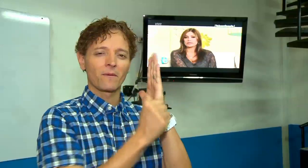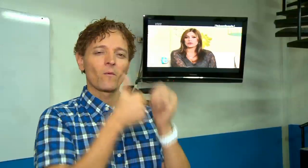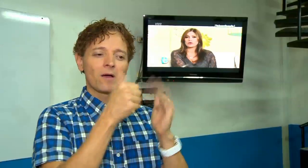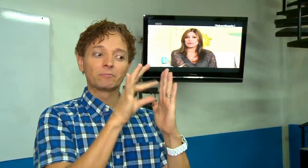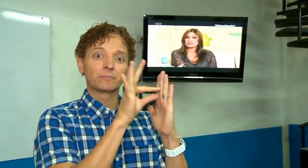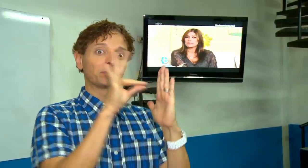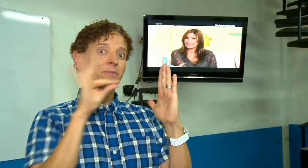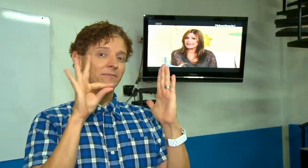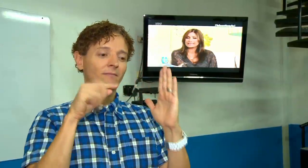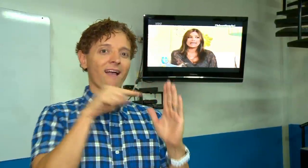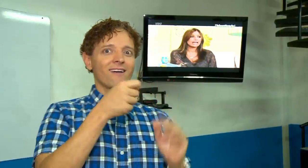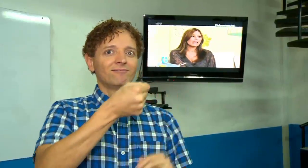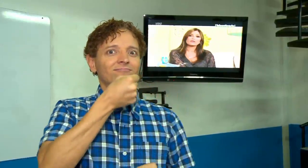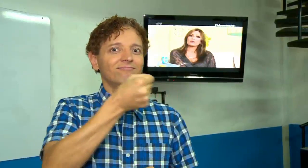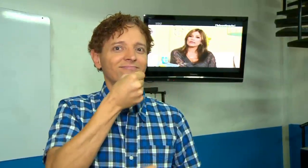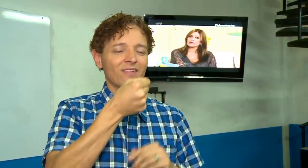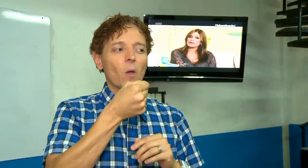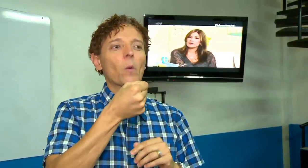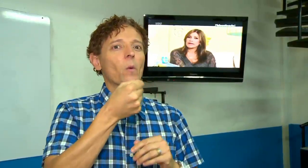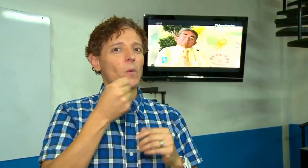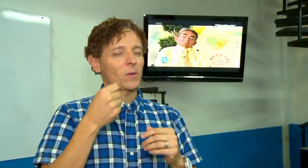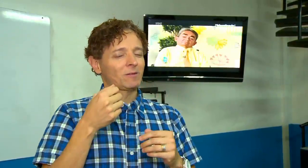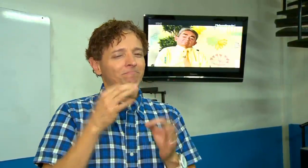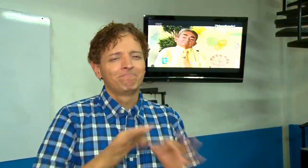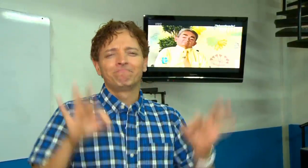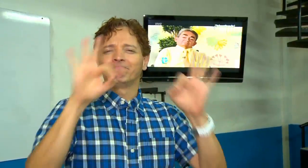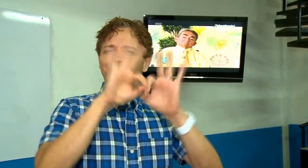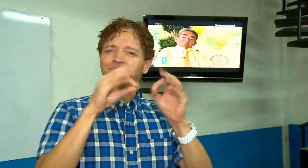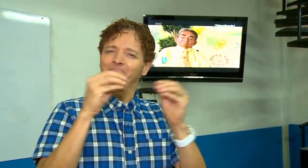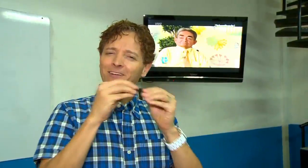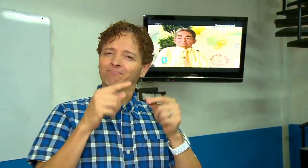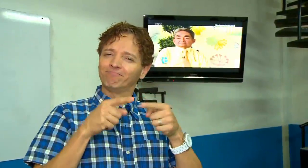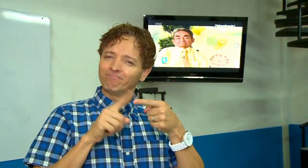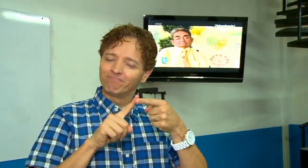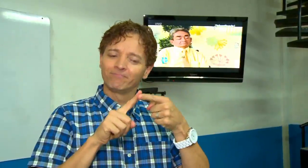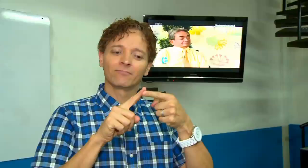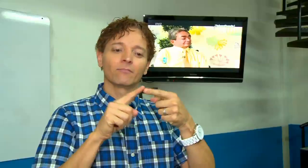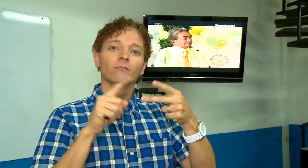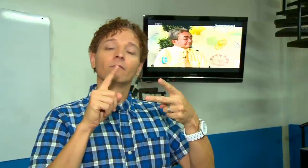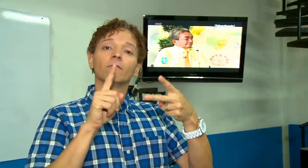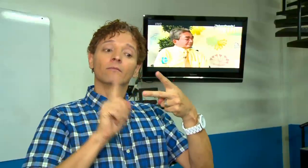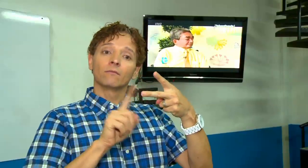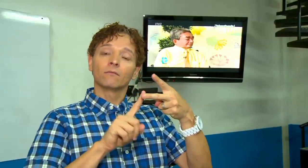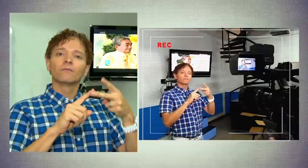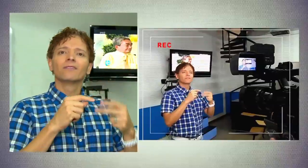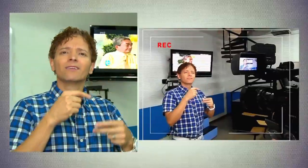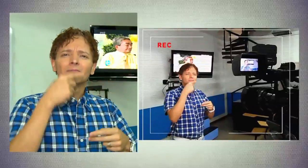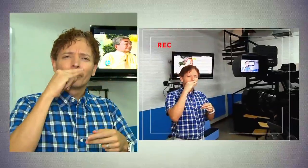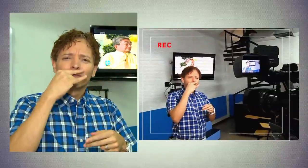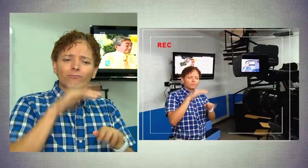escogería como primero que tuviera, pues es muy importante que tuviera el intérprete. También me gustaría